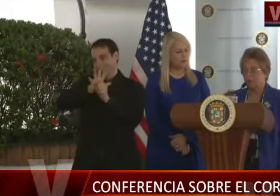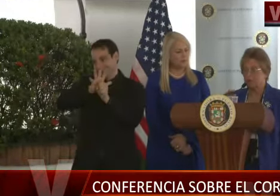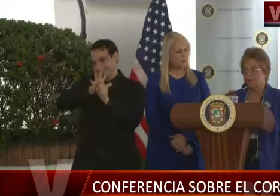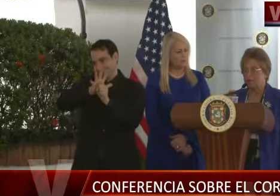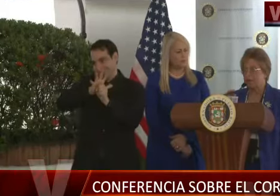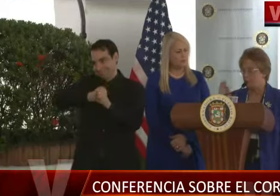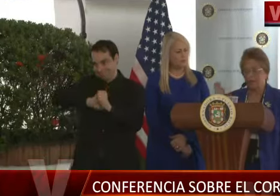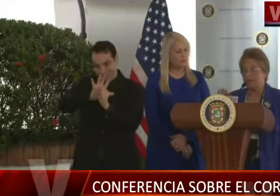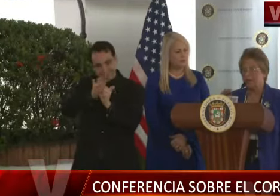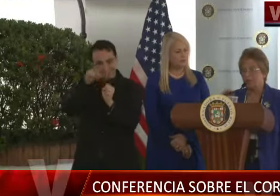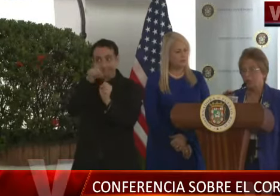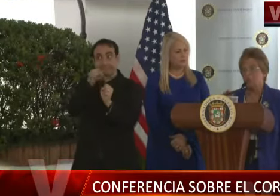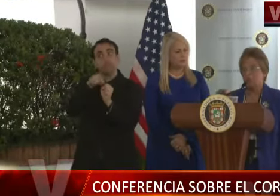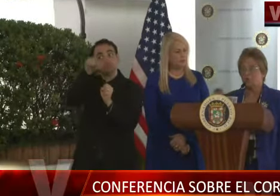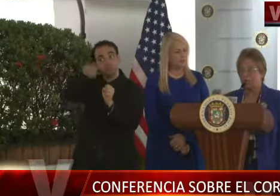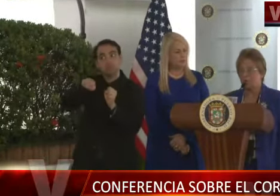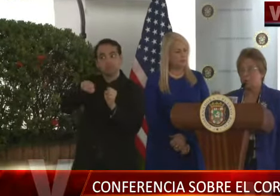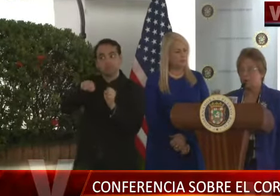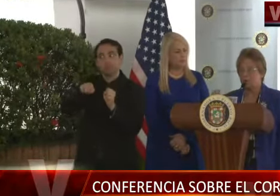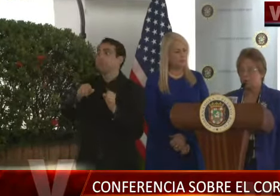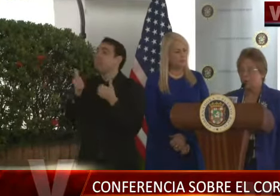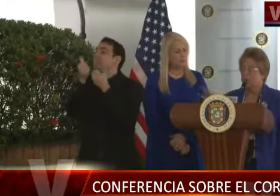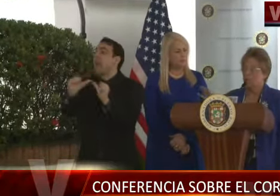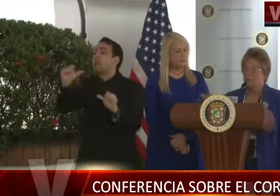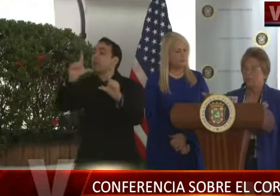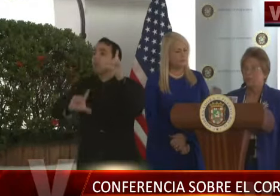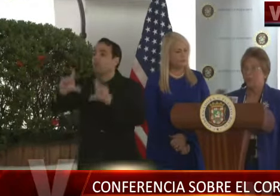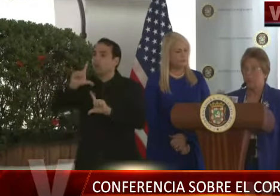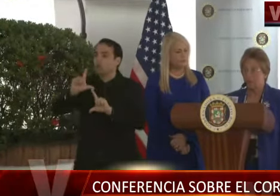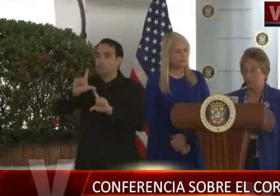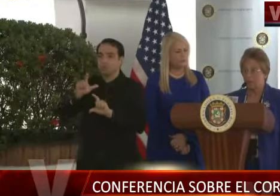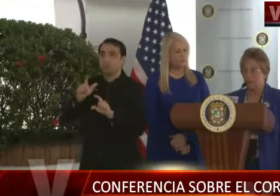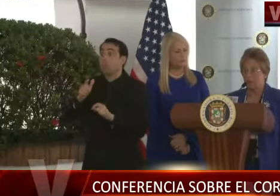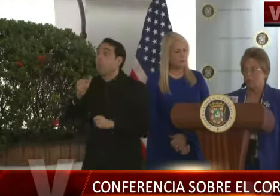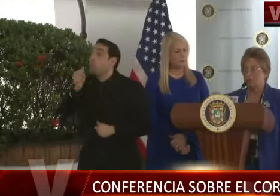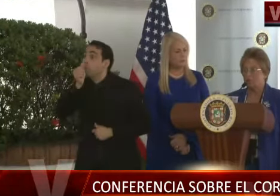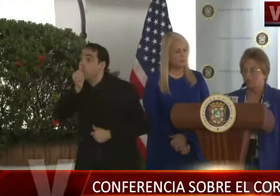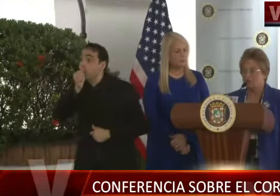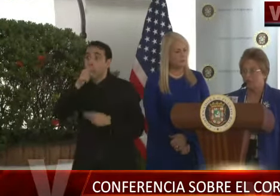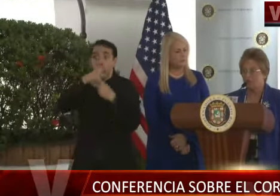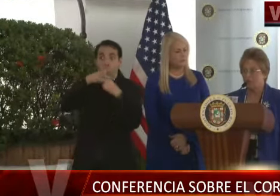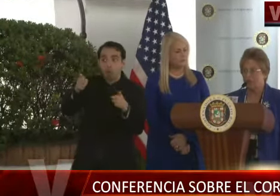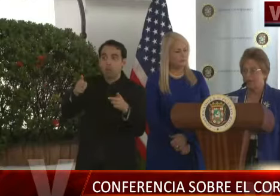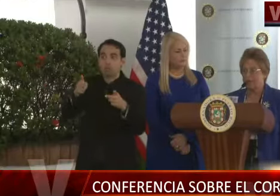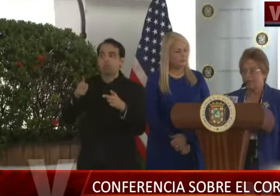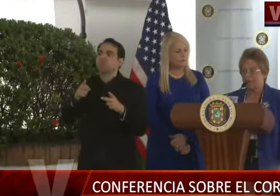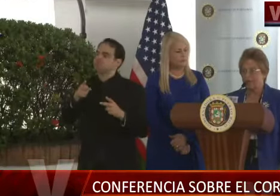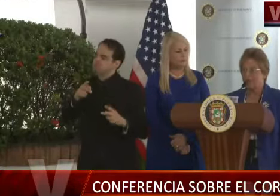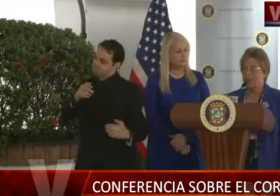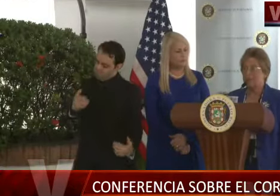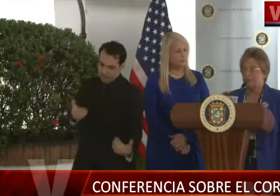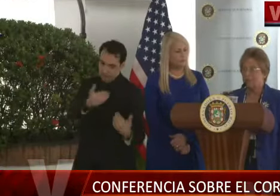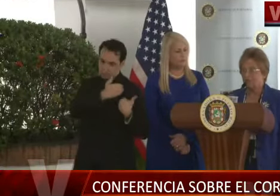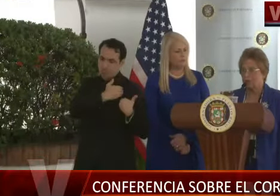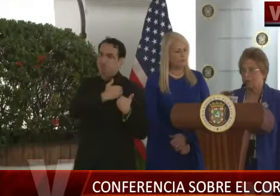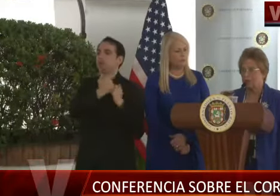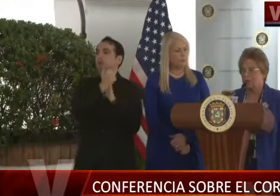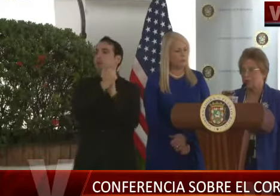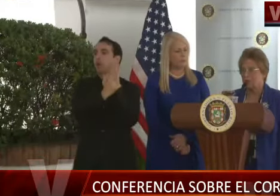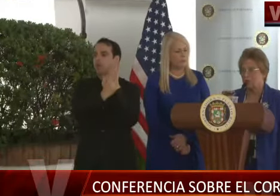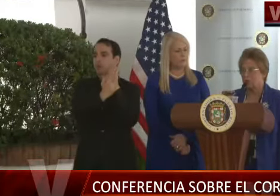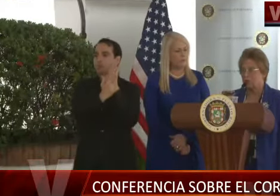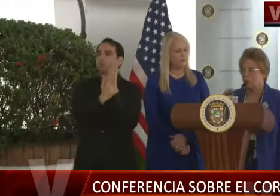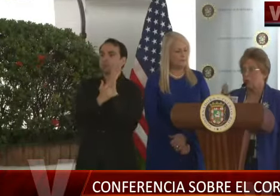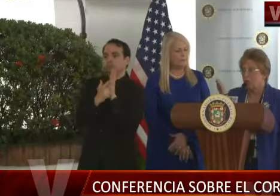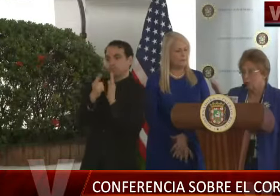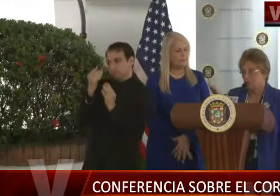tenga un paciente, cualquier laboratorio que haga una prueba, público o privado, es su responsabilidad legal reportar